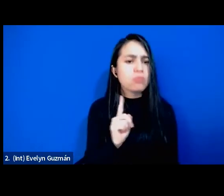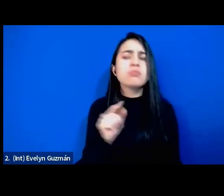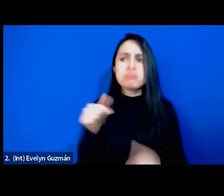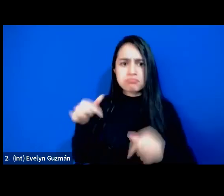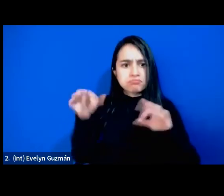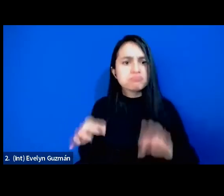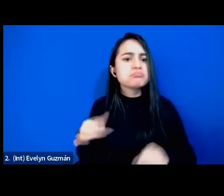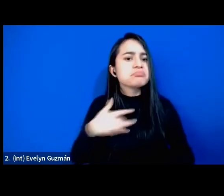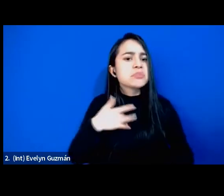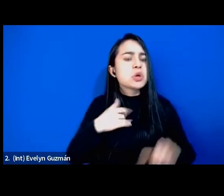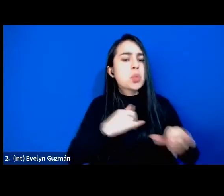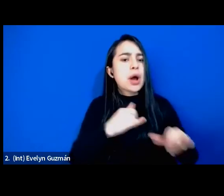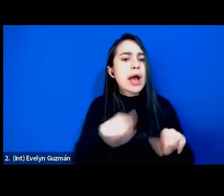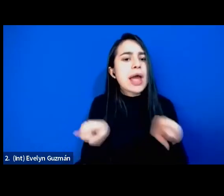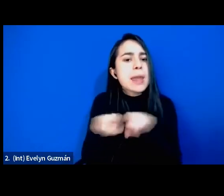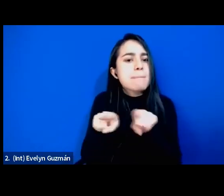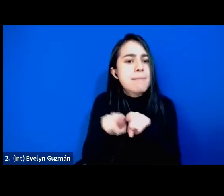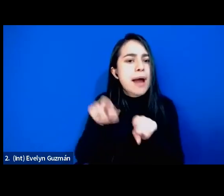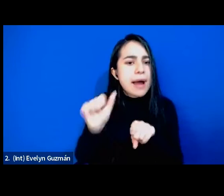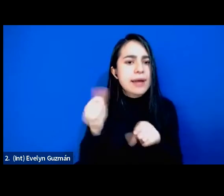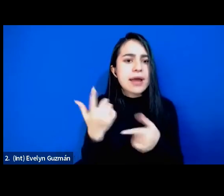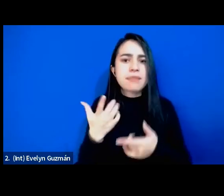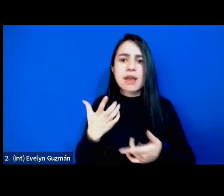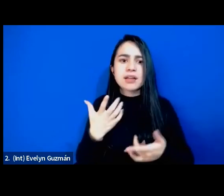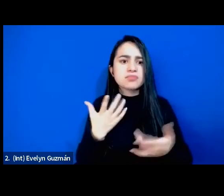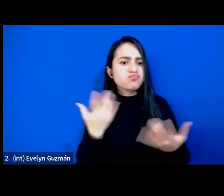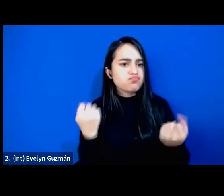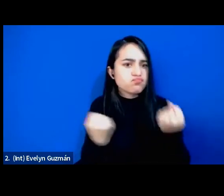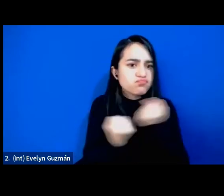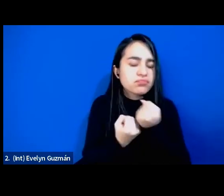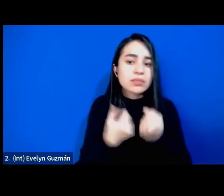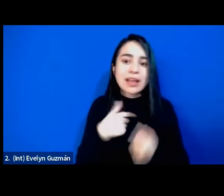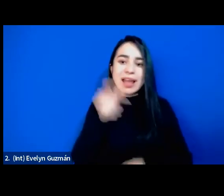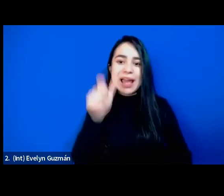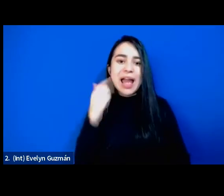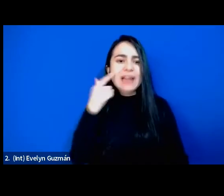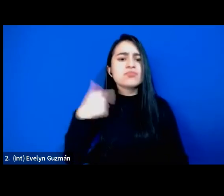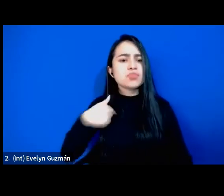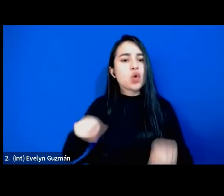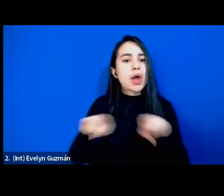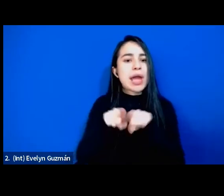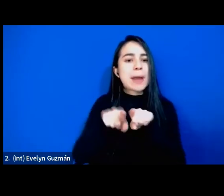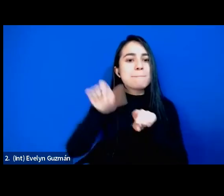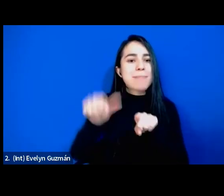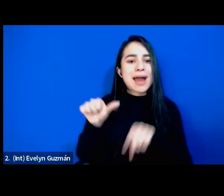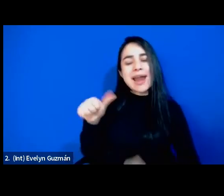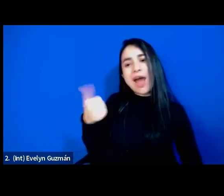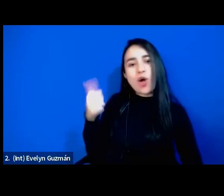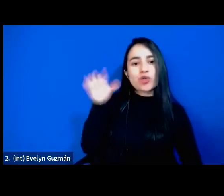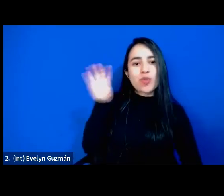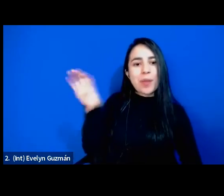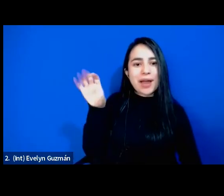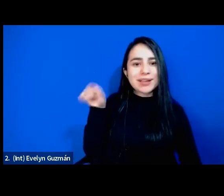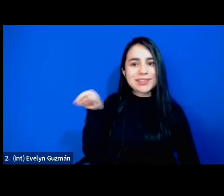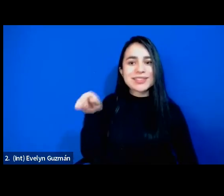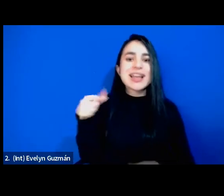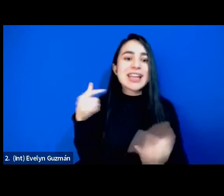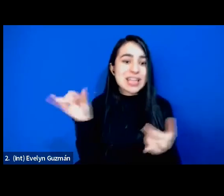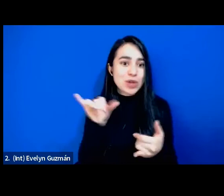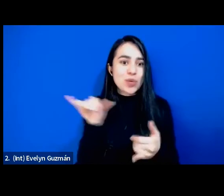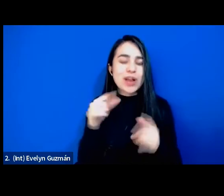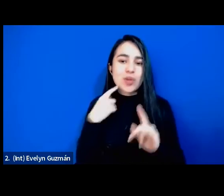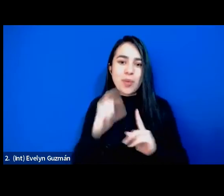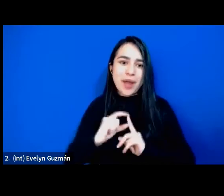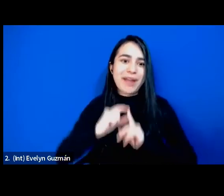cómplice y por eso me complace mucho cuando ella se refiere a mí como mi hermana la extranjera a propósito del poema de Audrey Lord